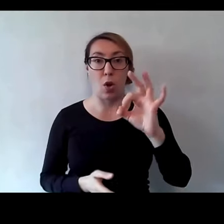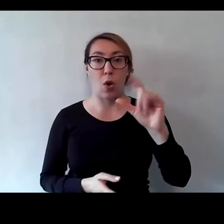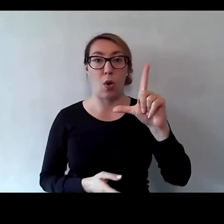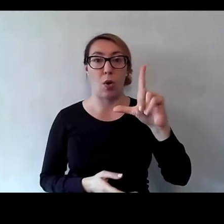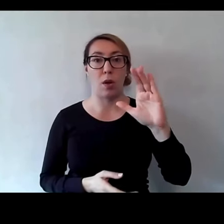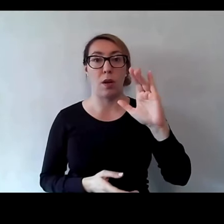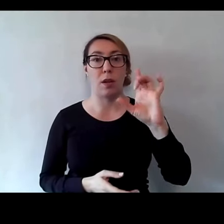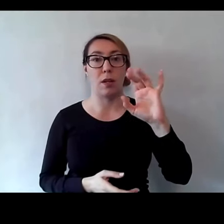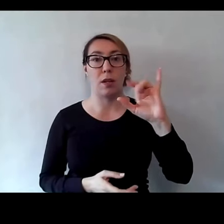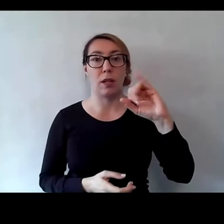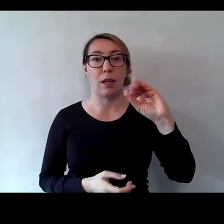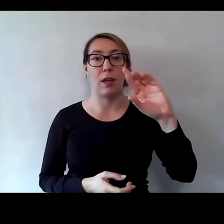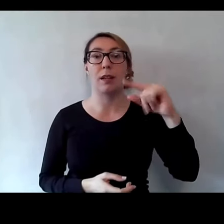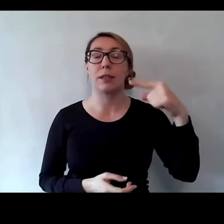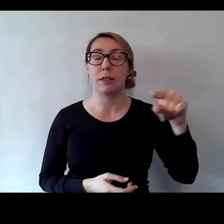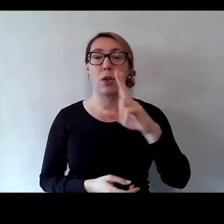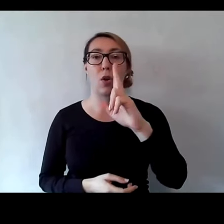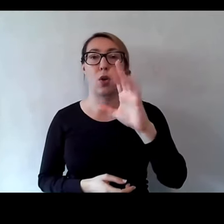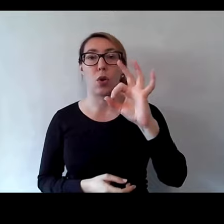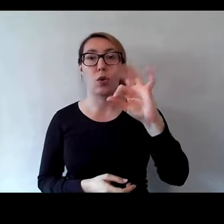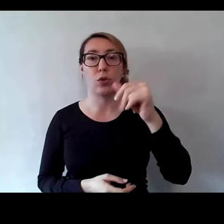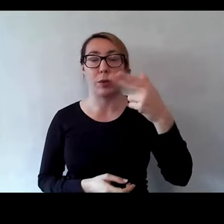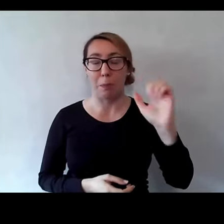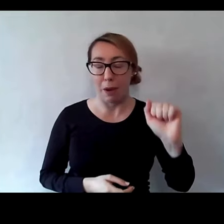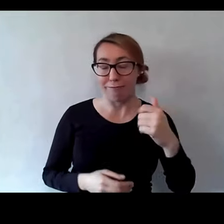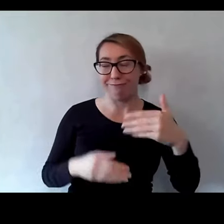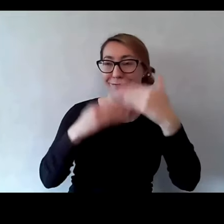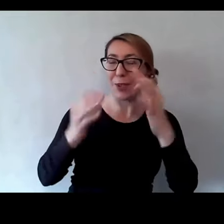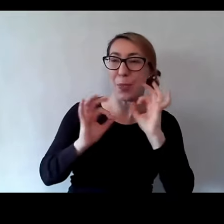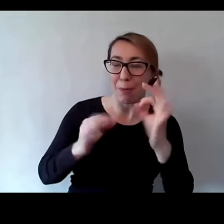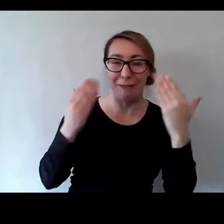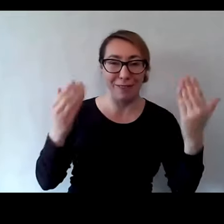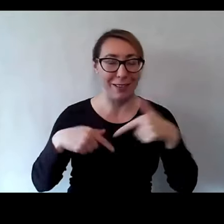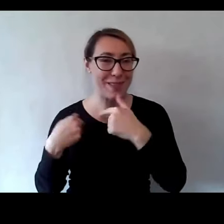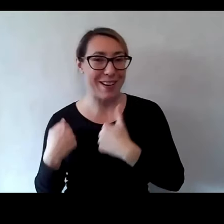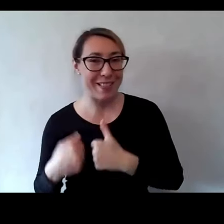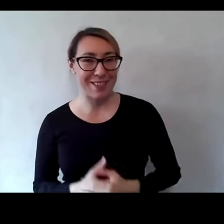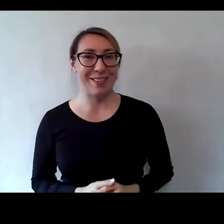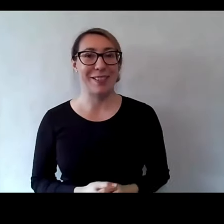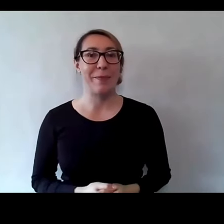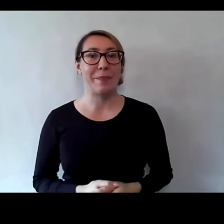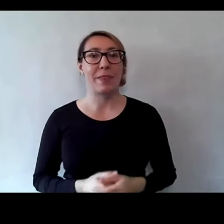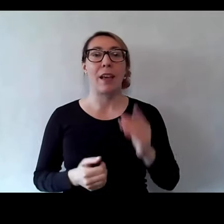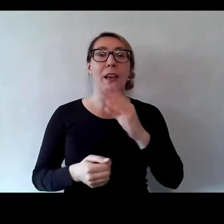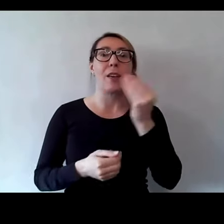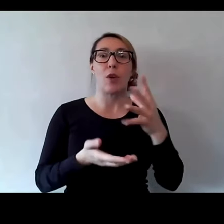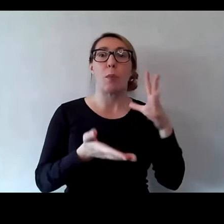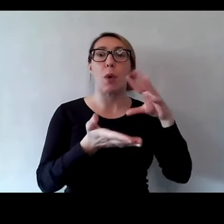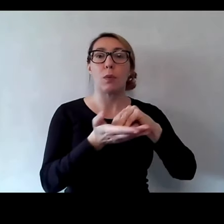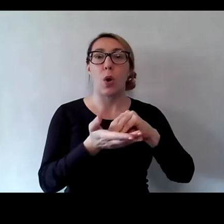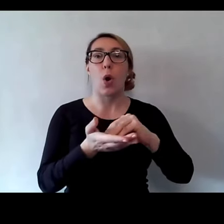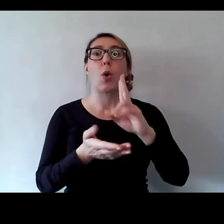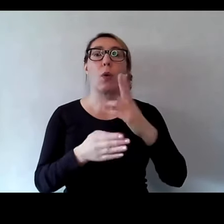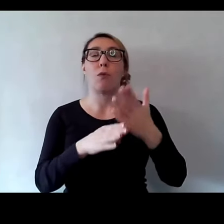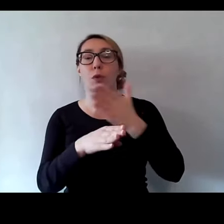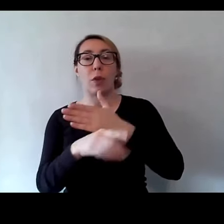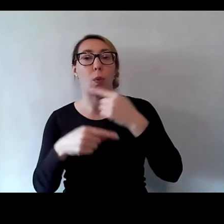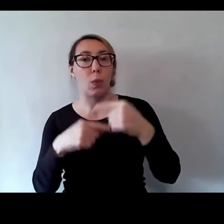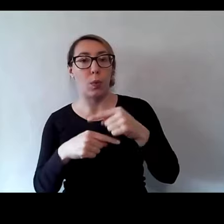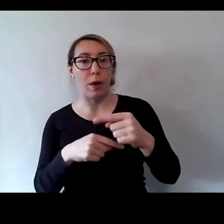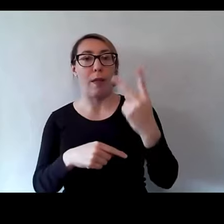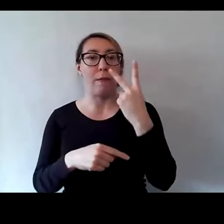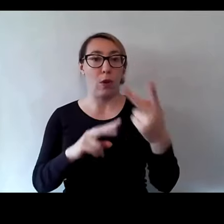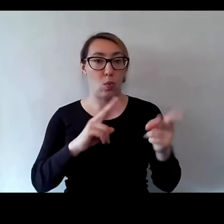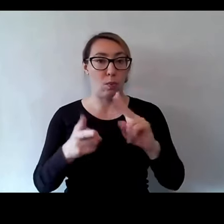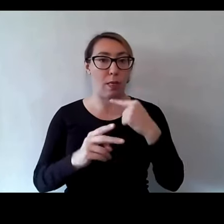Dzień dobry jeszcze raz wszystkim, witam serdecznie. Tak jak już powiedziałam, to jeszcze powtórzę dla osób, których nie było. Dzisiaj z nami dwie